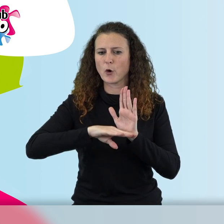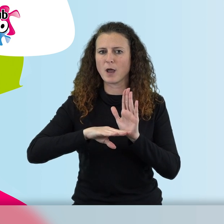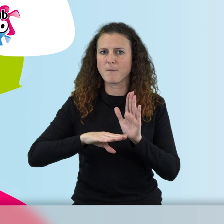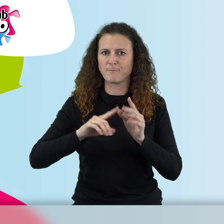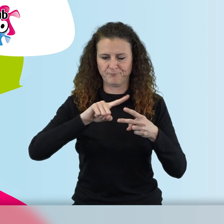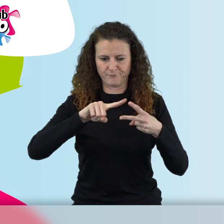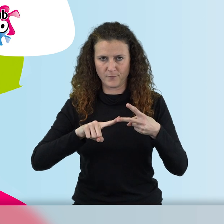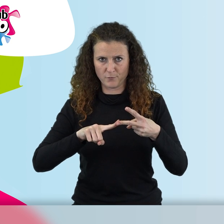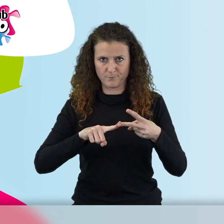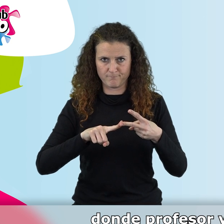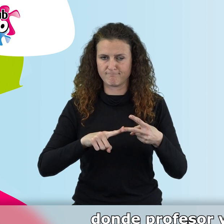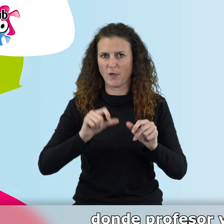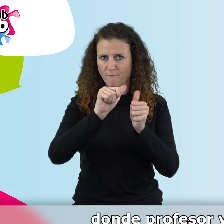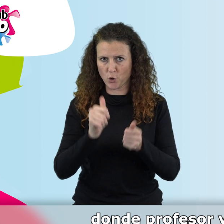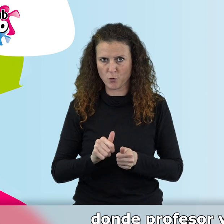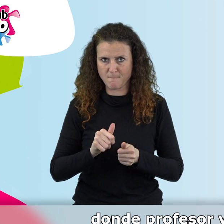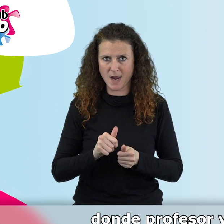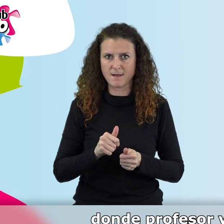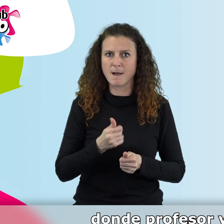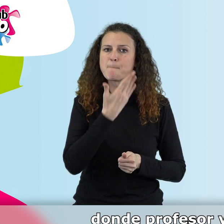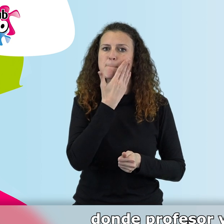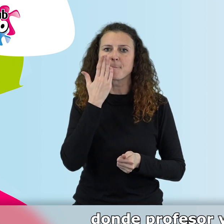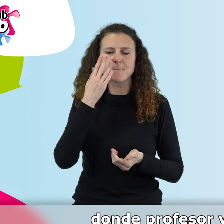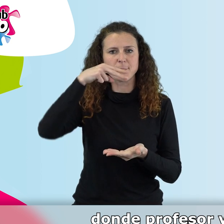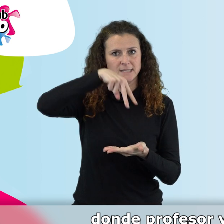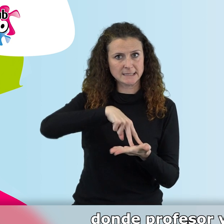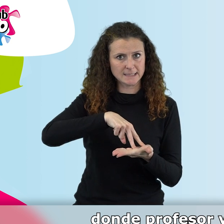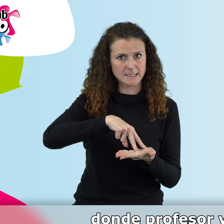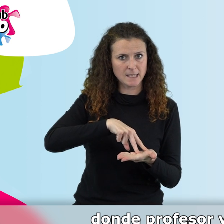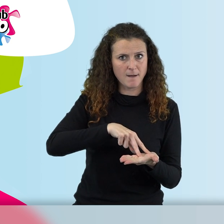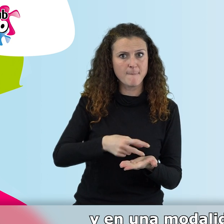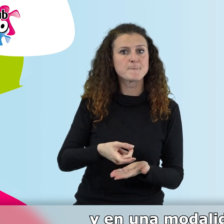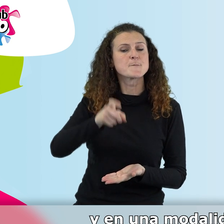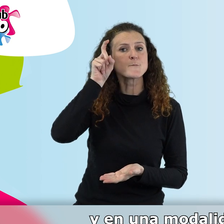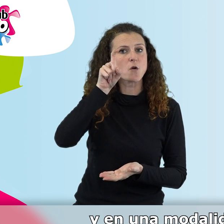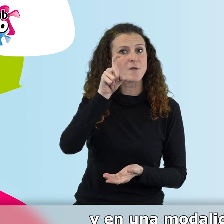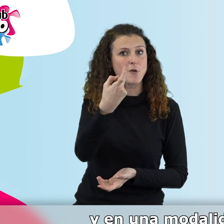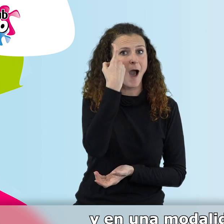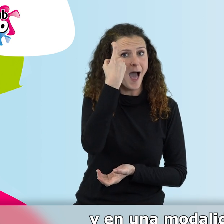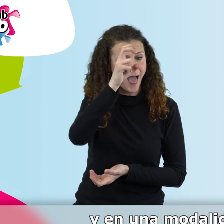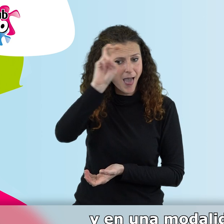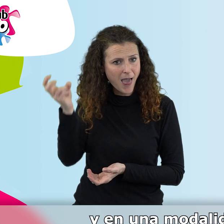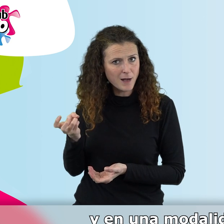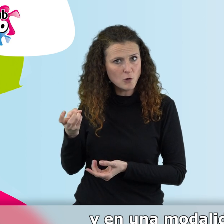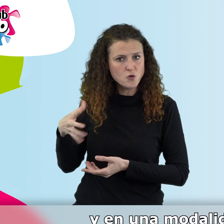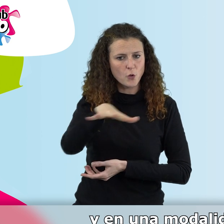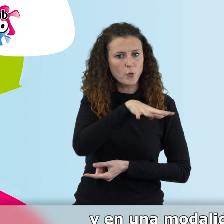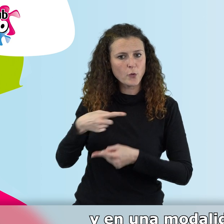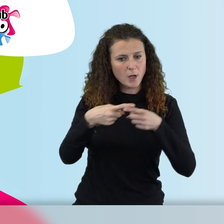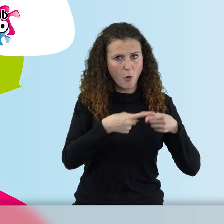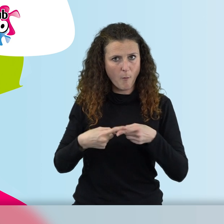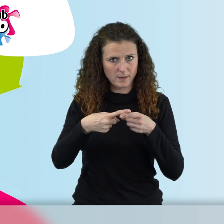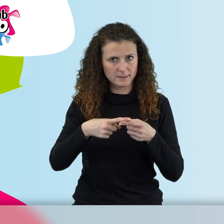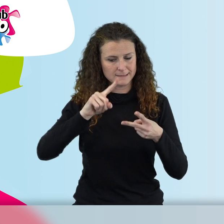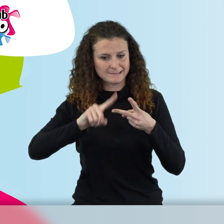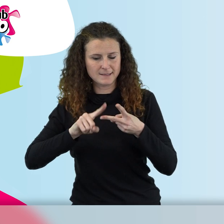En una modalidad presencial, donde profesores y alumnos comparten un espacio, y en una modalidad online interactivo.